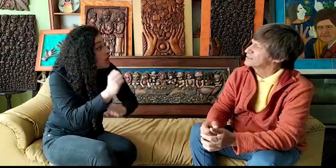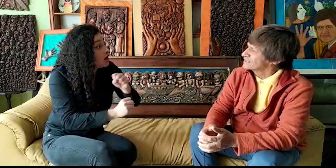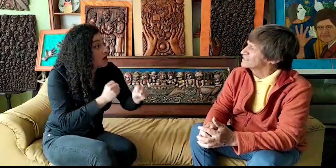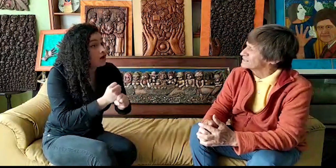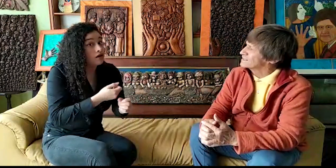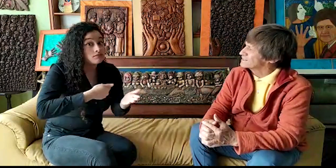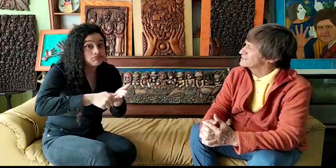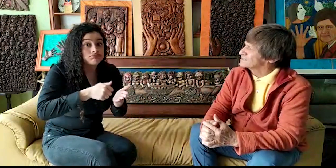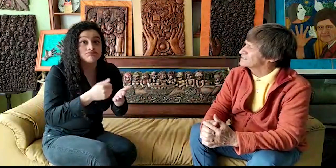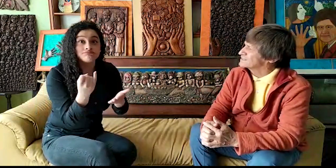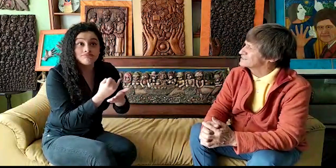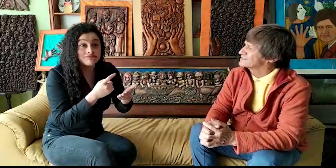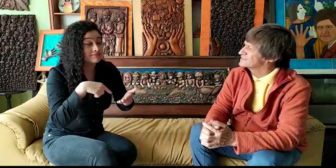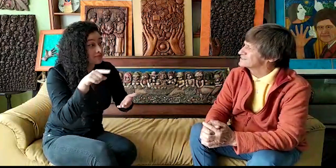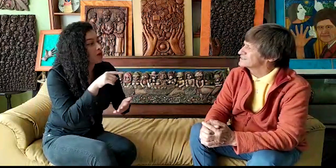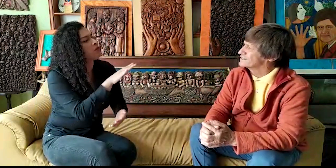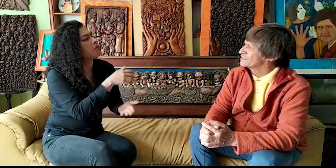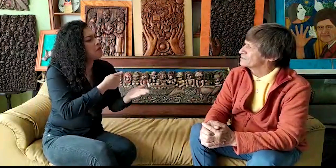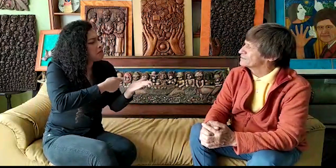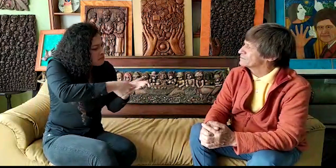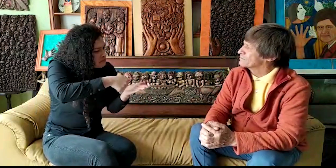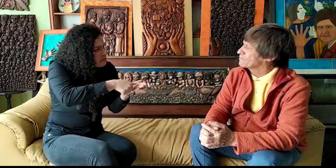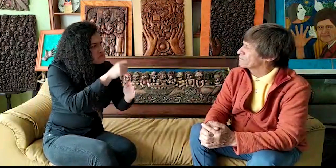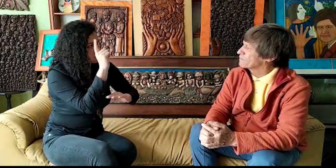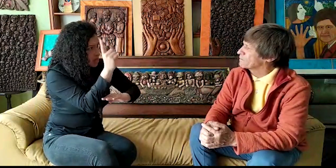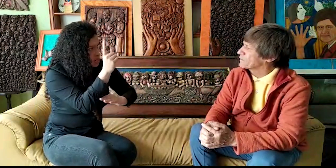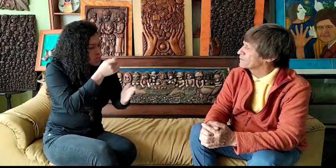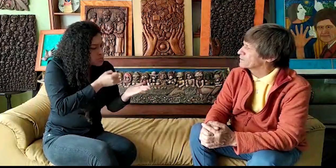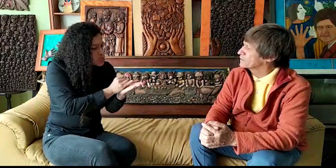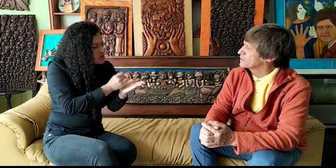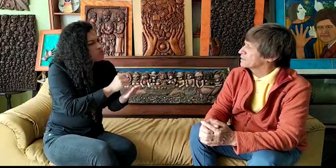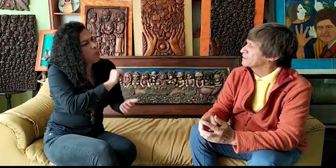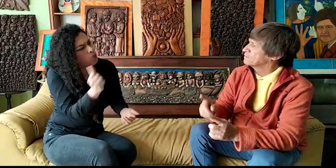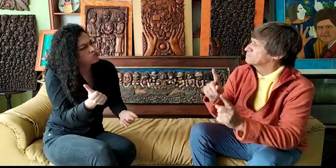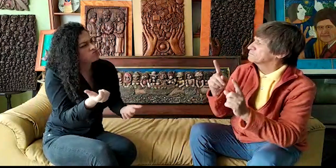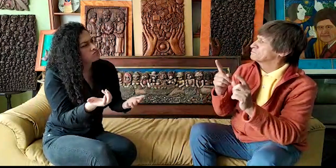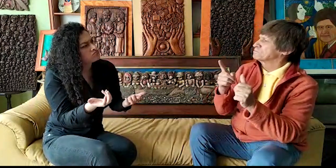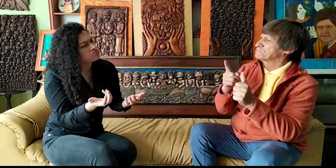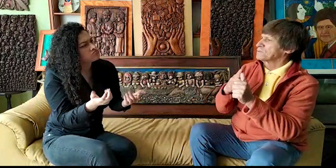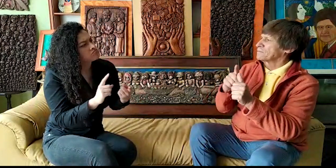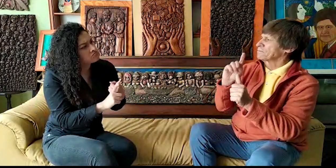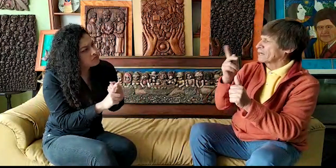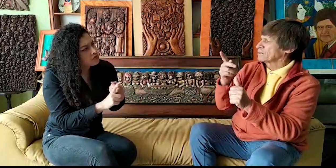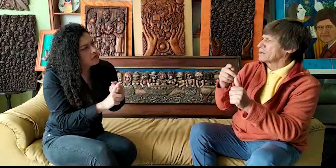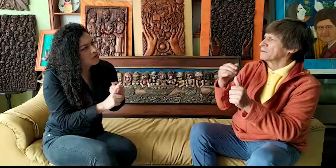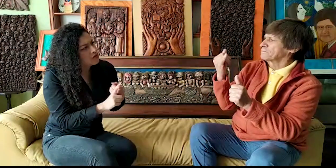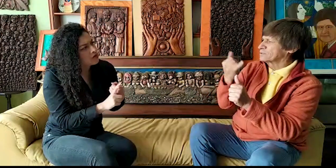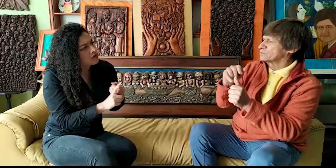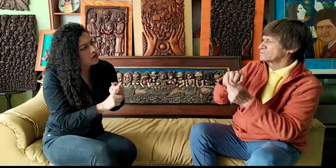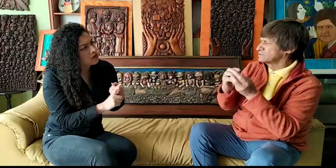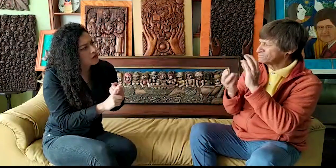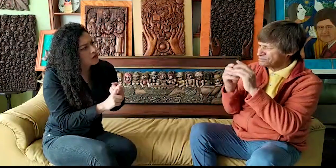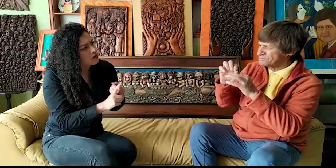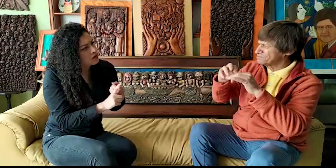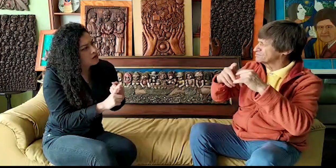Hace 50 años. ¡Wow! Llevas 50 años haciéndolo. ¿Qué más haces? ¿Trabajas la madera? ¿Qué otros